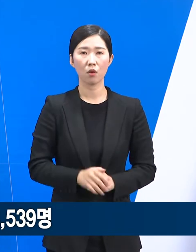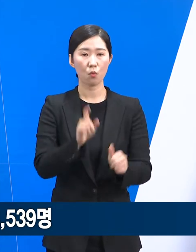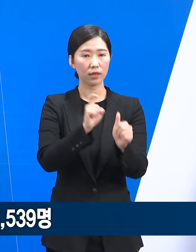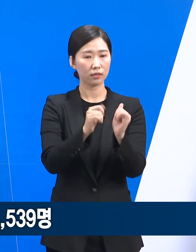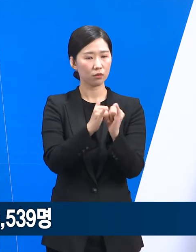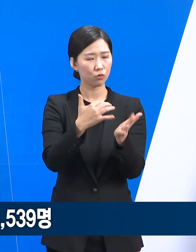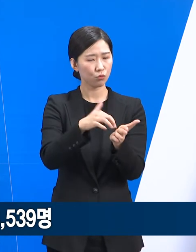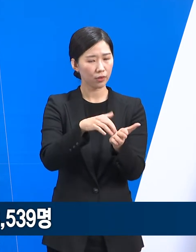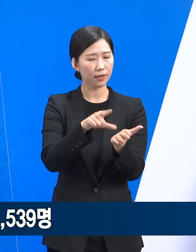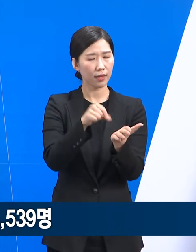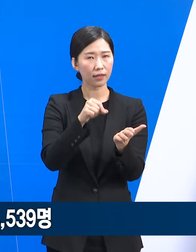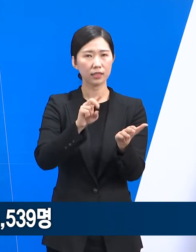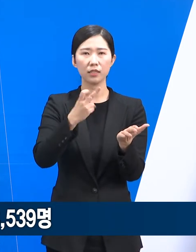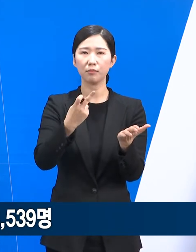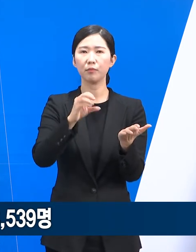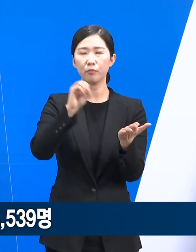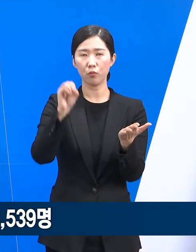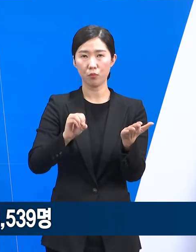12%를 차지하고 있습니다.